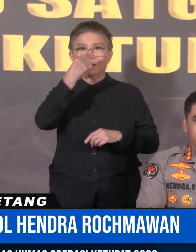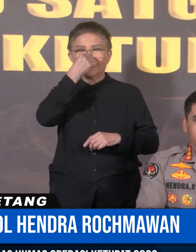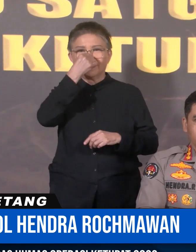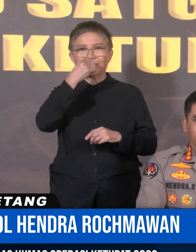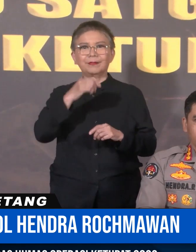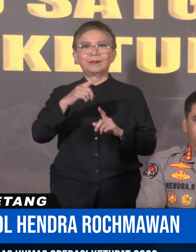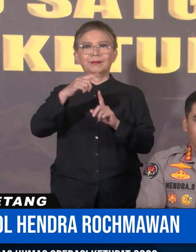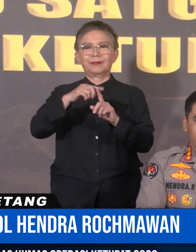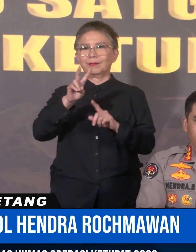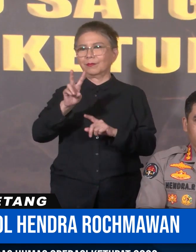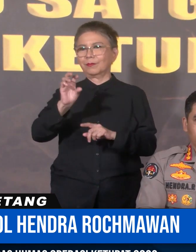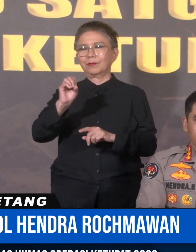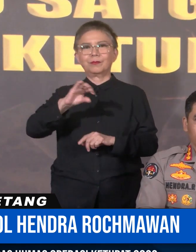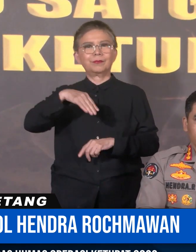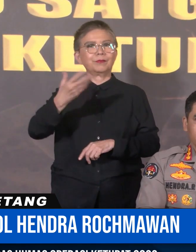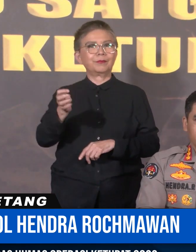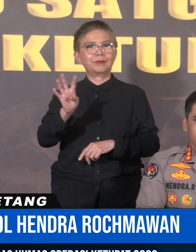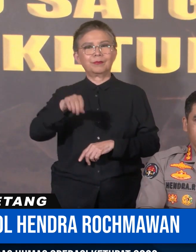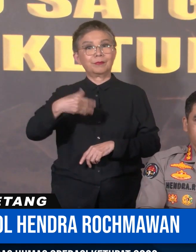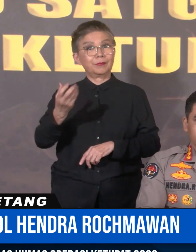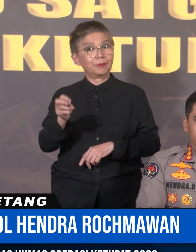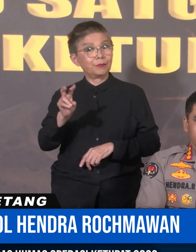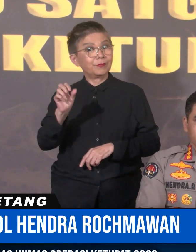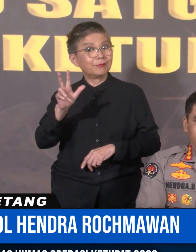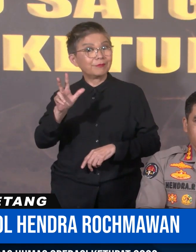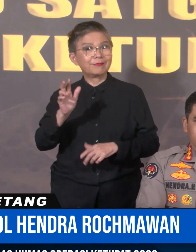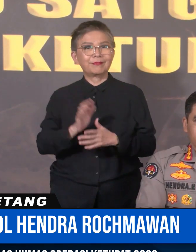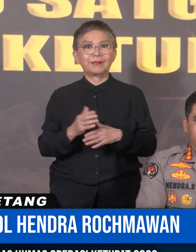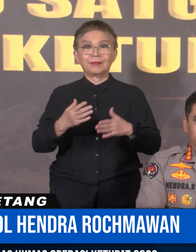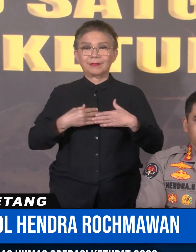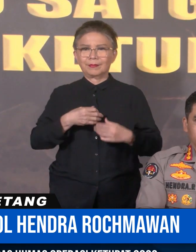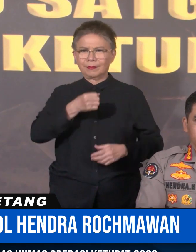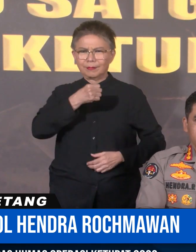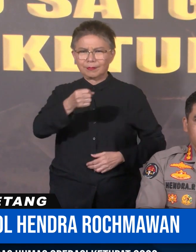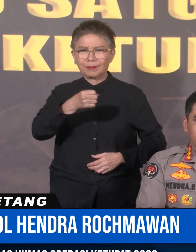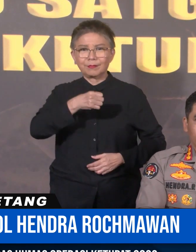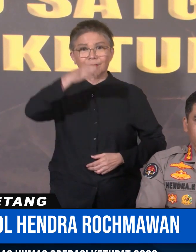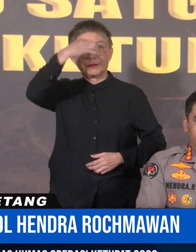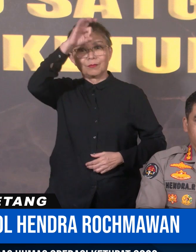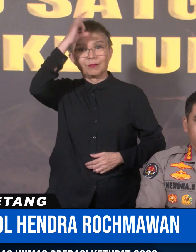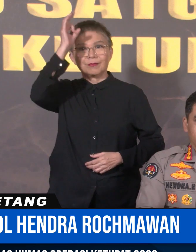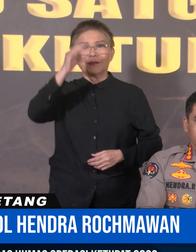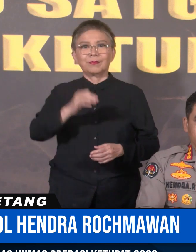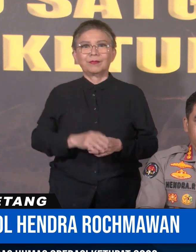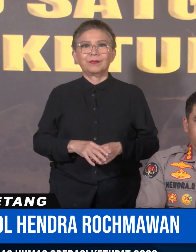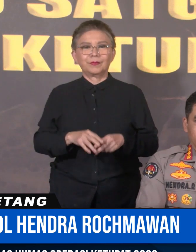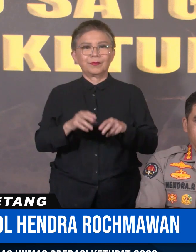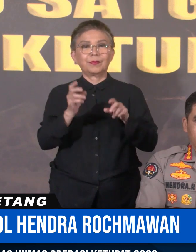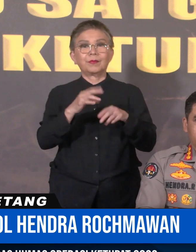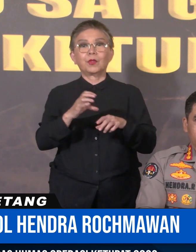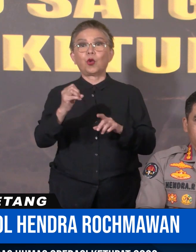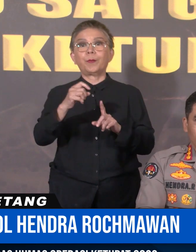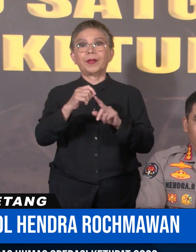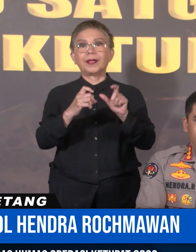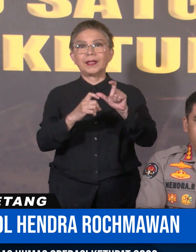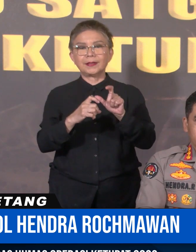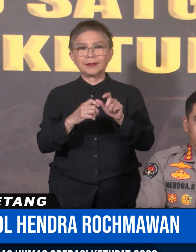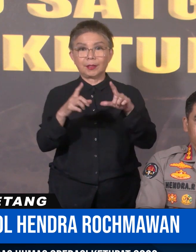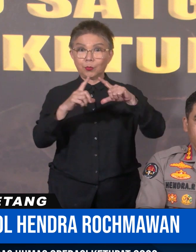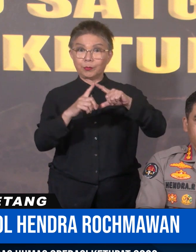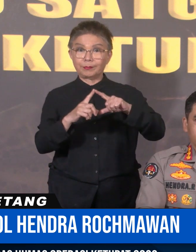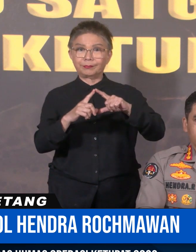ini Kamis 20 April 2023 Saya selaku juru bicara Polri dalam